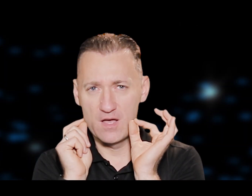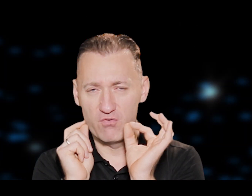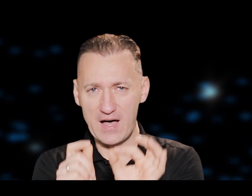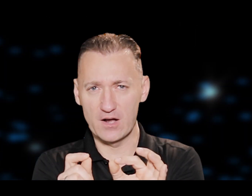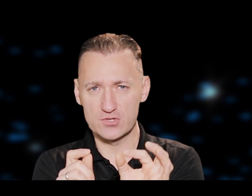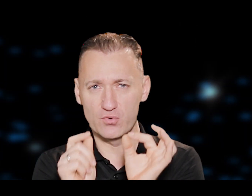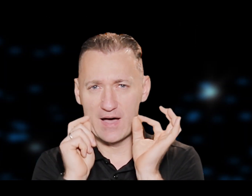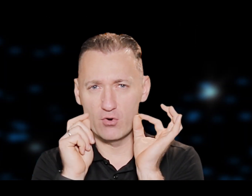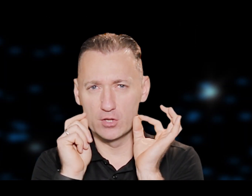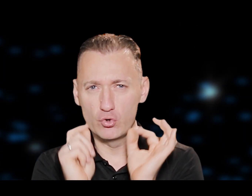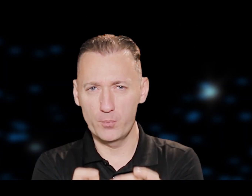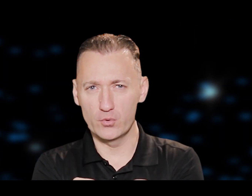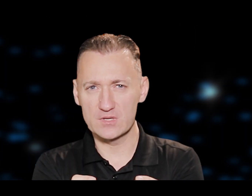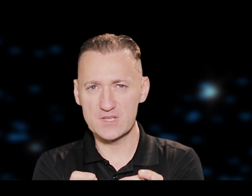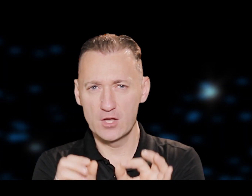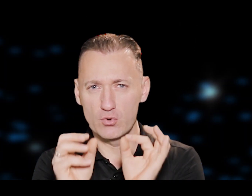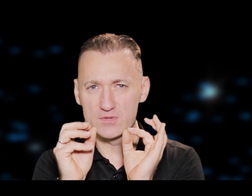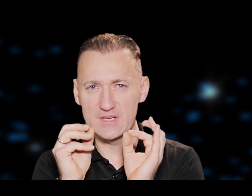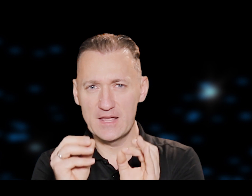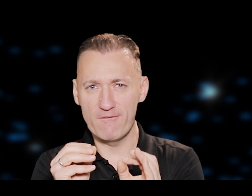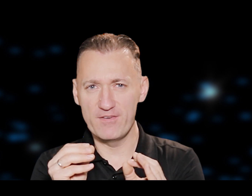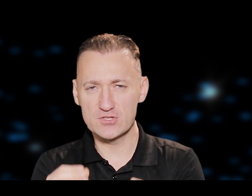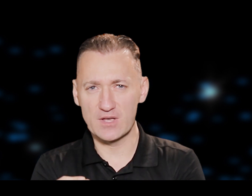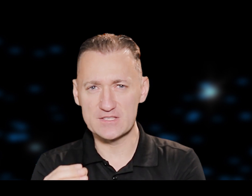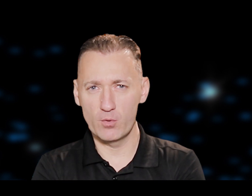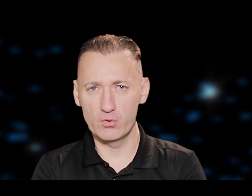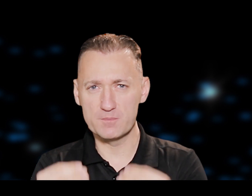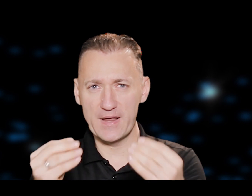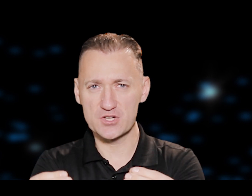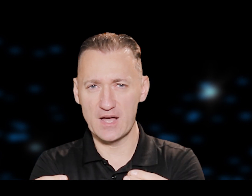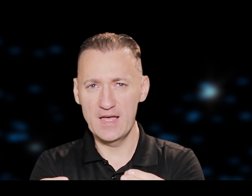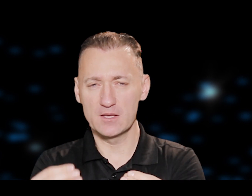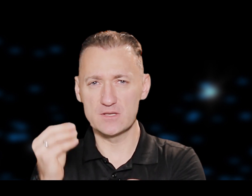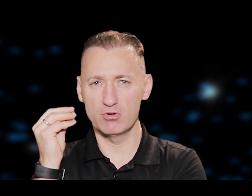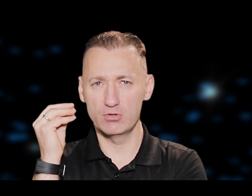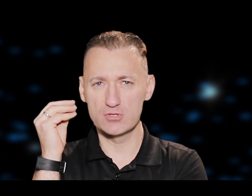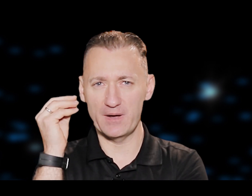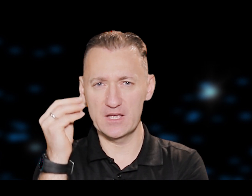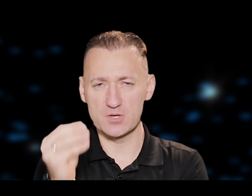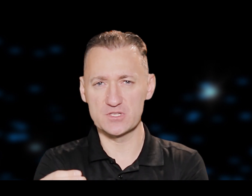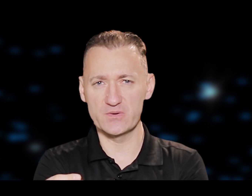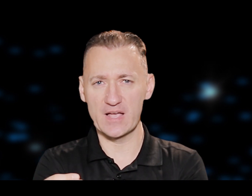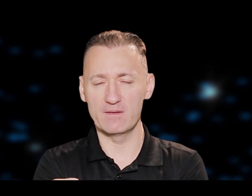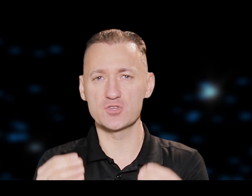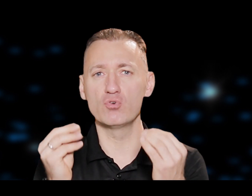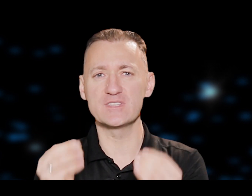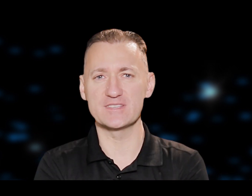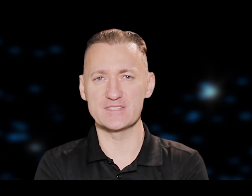vārdus, tu vēro nopūtas. Tu zini visu, kas jau būs priekšā. Tāpēc jūt lūdzu palīdz šim cilvēkam, lai viņš uzticas